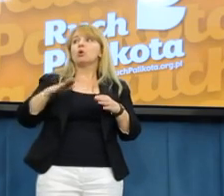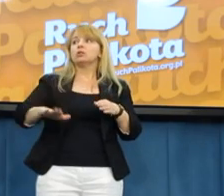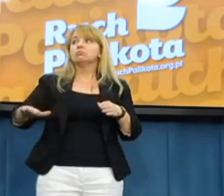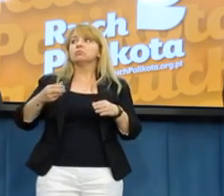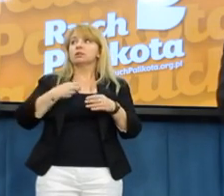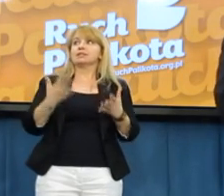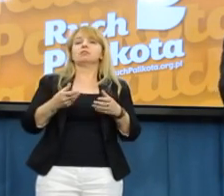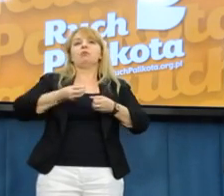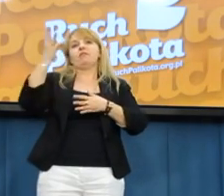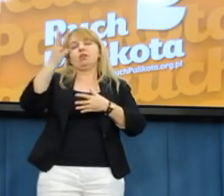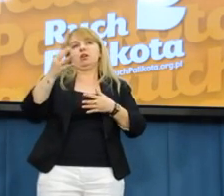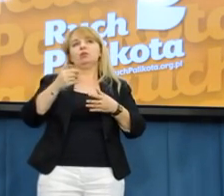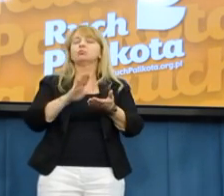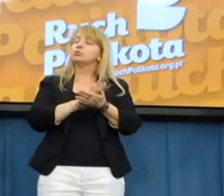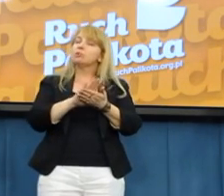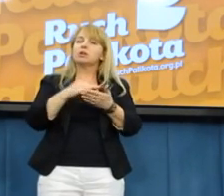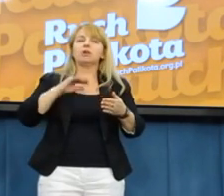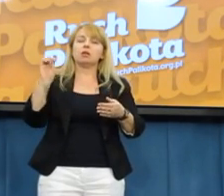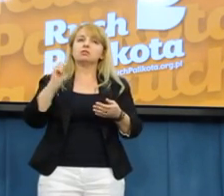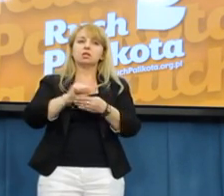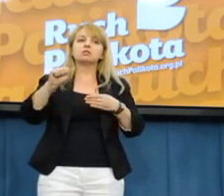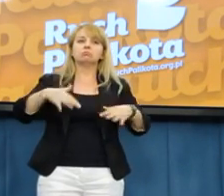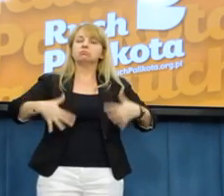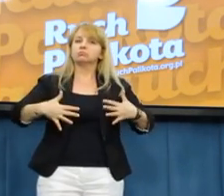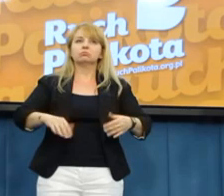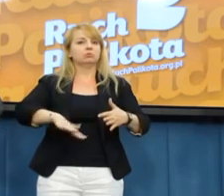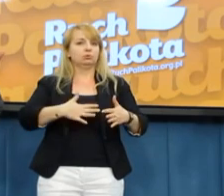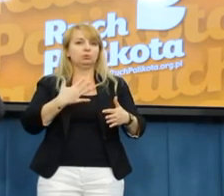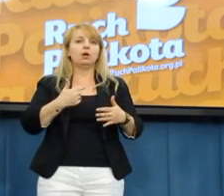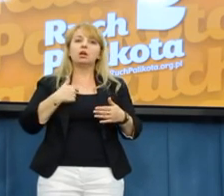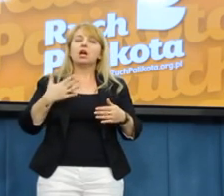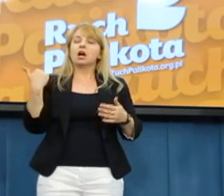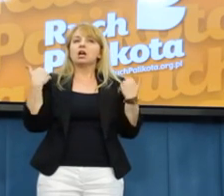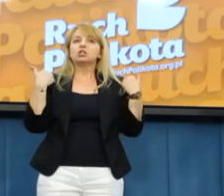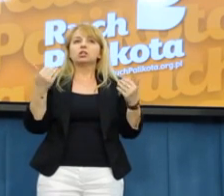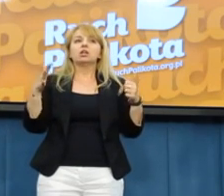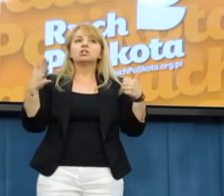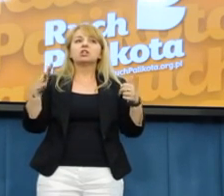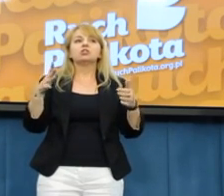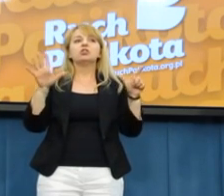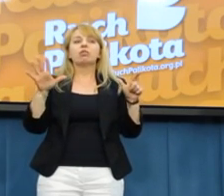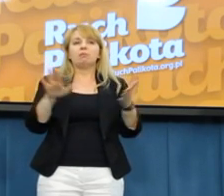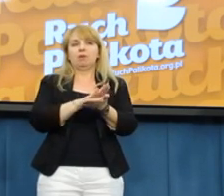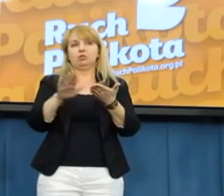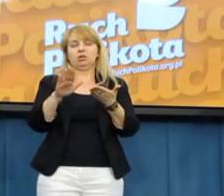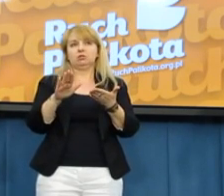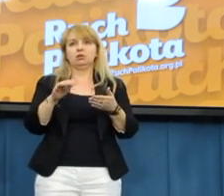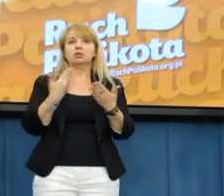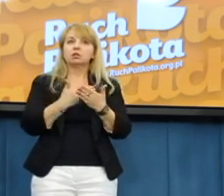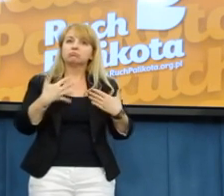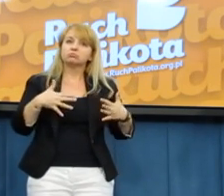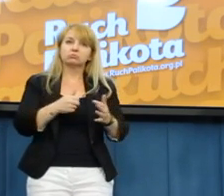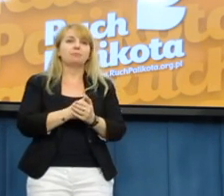Dziękuję. Przepraszam bardzo, że mówię emocjonalnie, ale to, jak może żyję od sześciu czy siedmiu miesięcy. Bardzo dziękuję, Panie Prezesie. Ja może